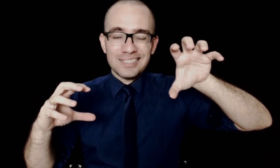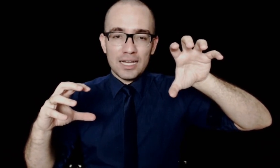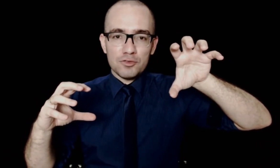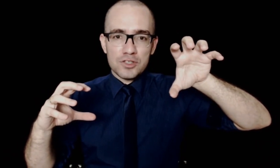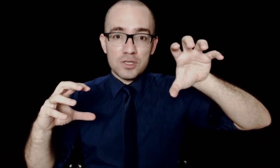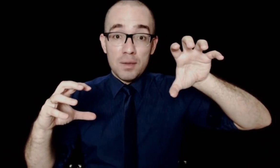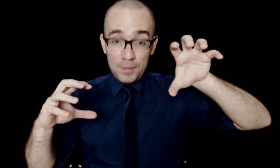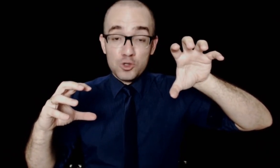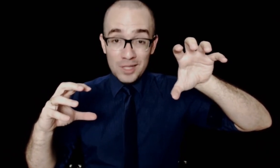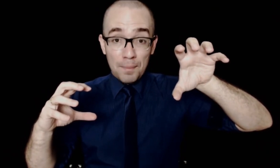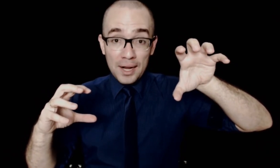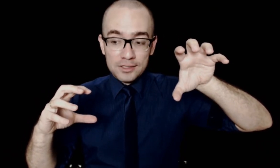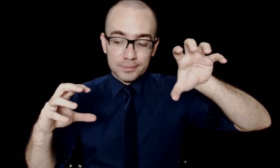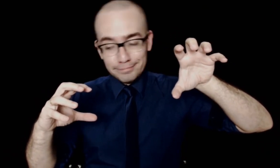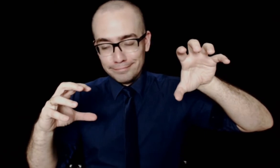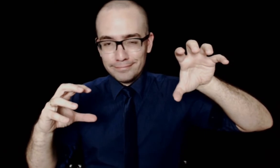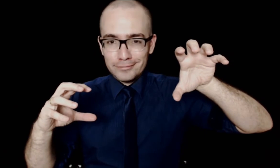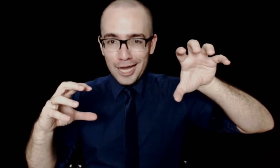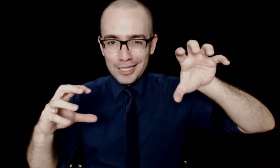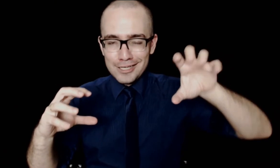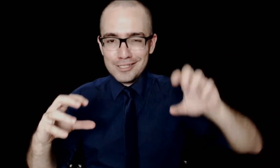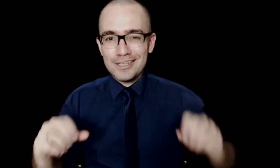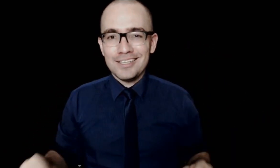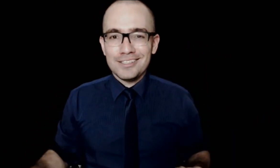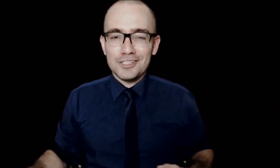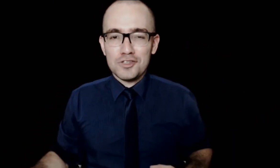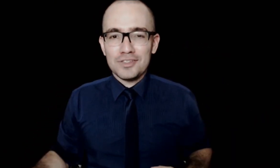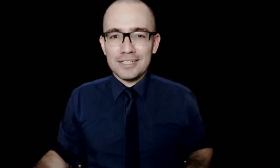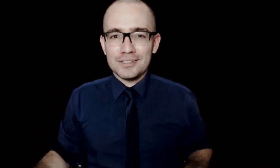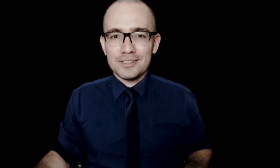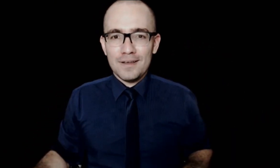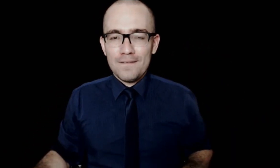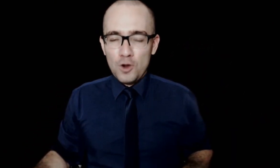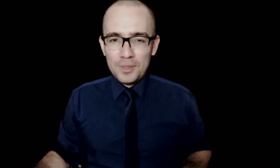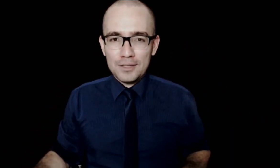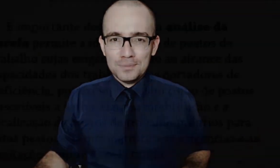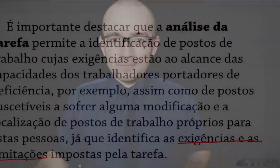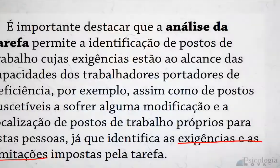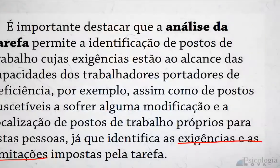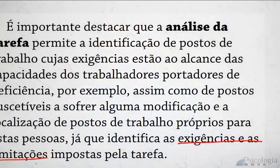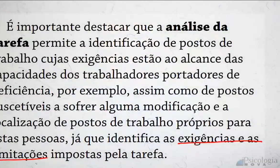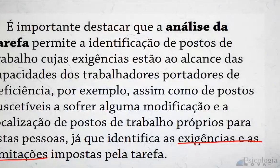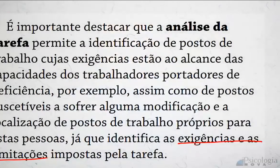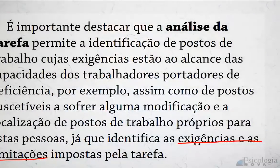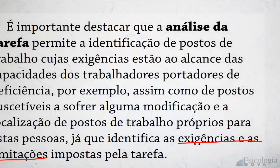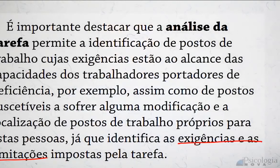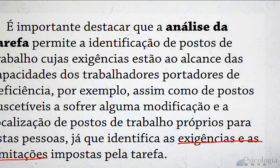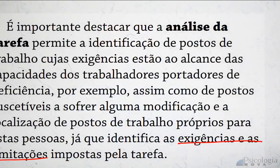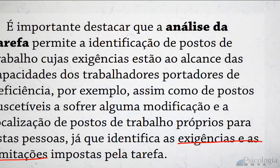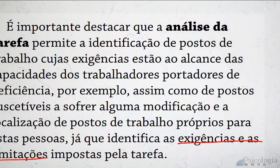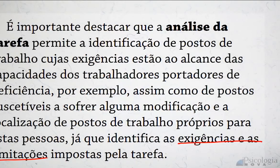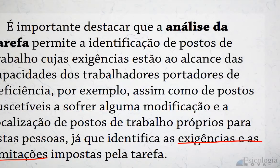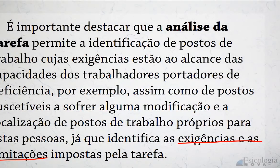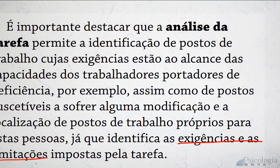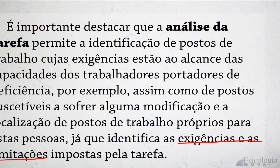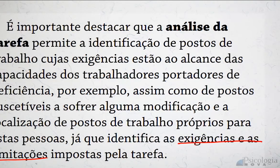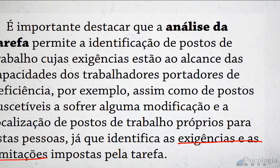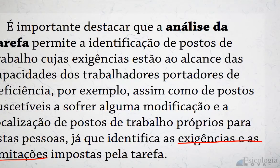tarefas. Pensou na prática, análise de atividades. Combinado? Seguindo com a nossa apresentação, então.